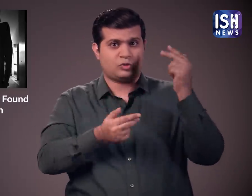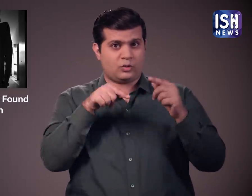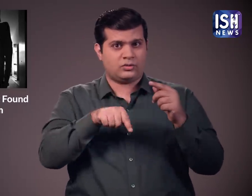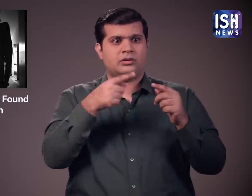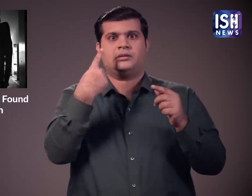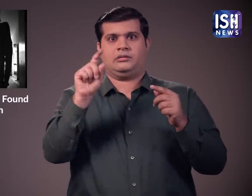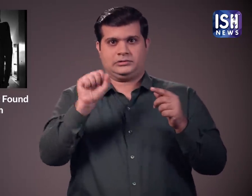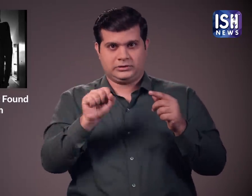है,